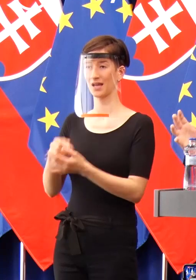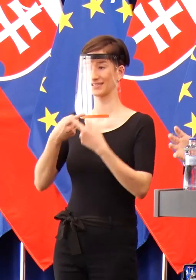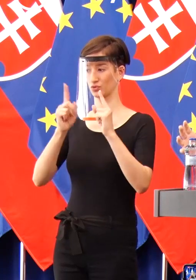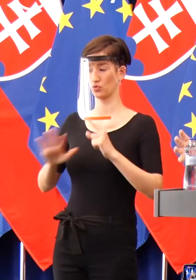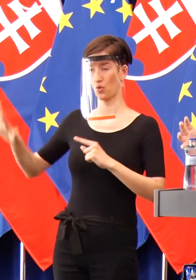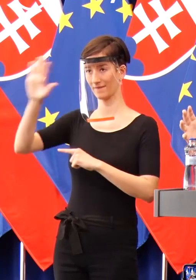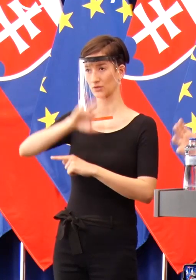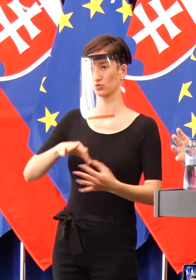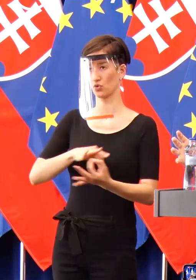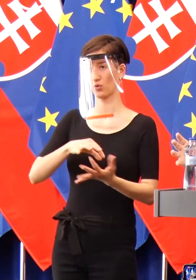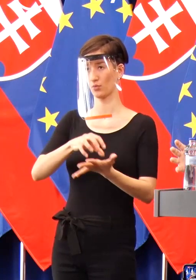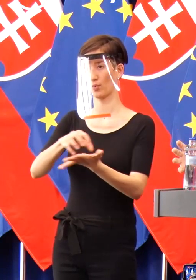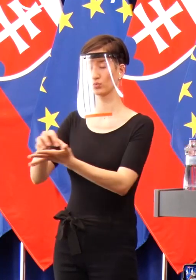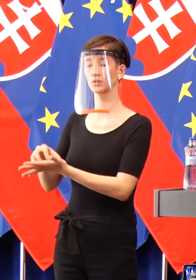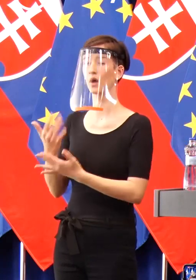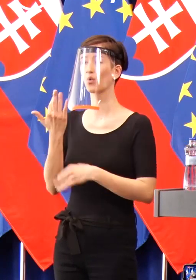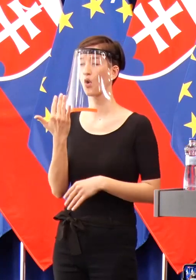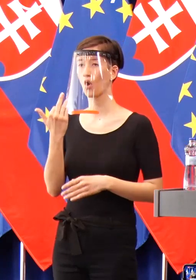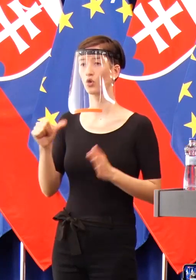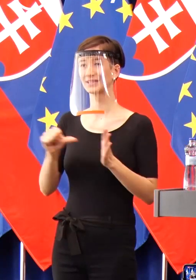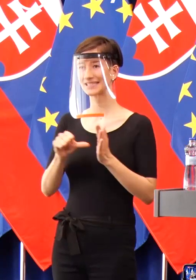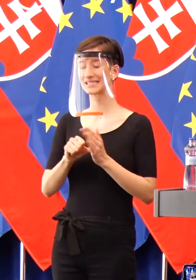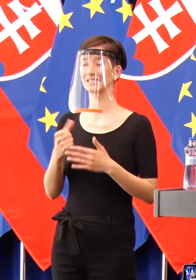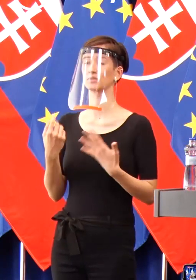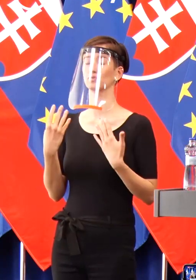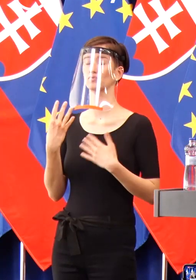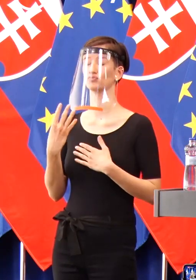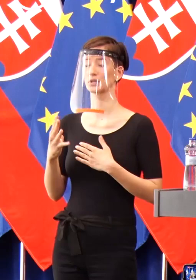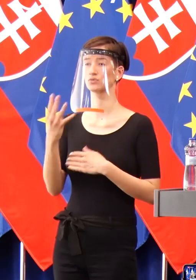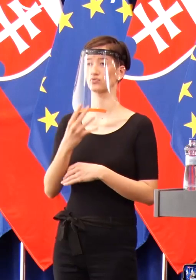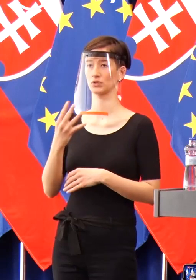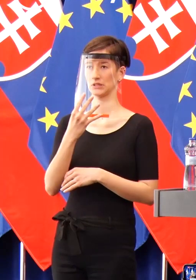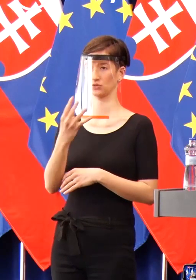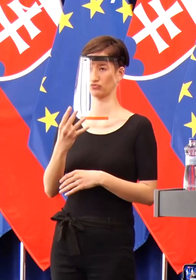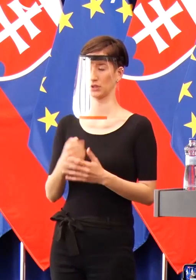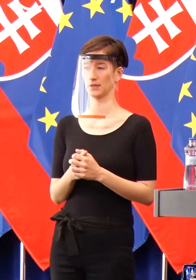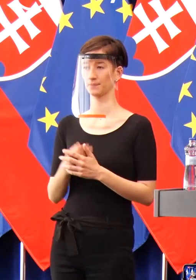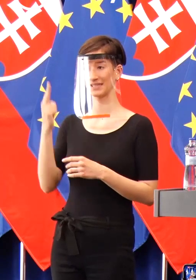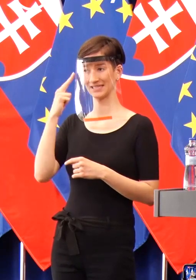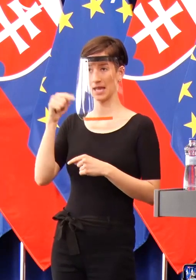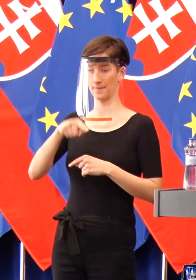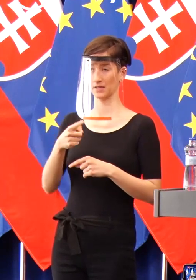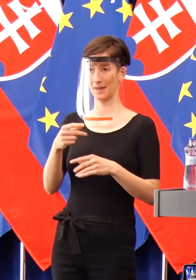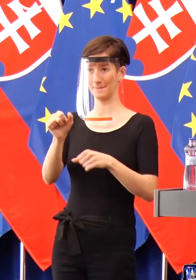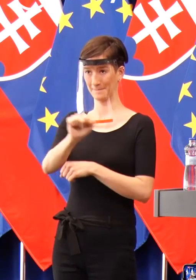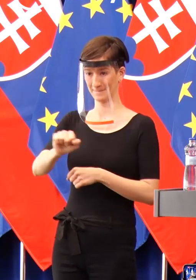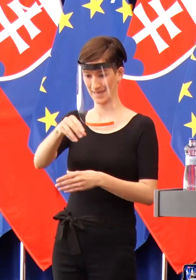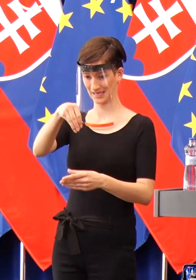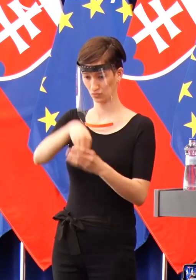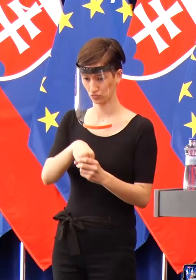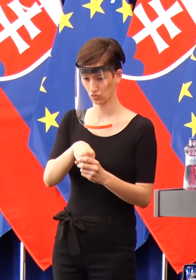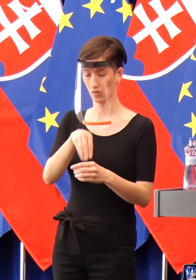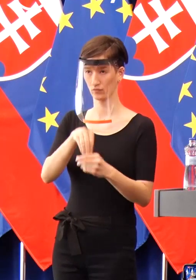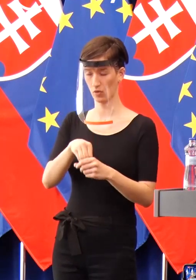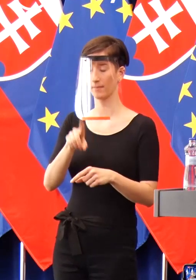To sú osady, ktoré sú samostatné, ale aj také, ktoré sú integrálnou súčasťou miest. Čiže je to skôr taká marginalizovaná rómska komunita.